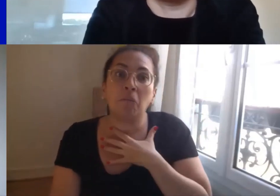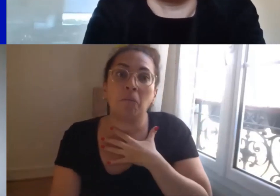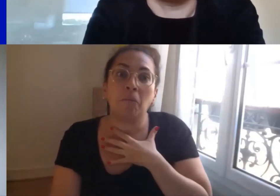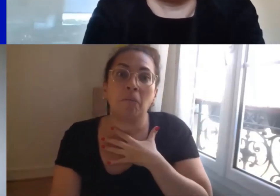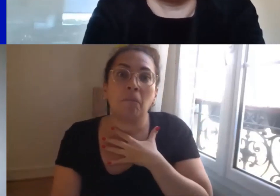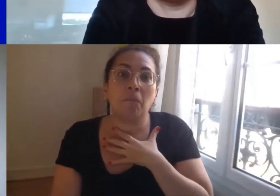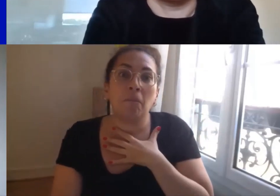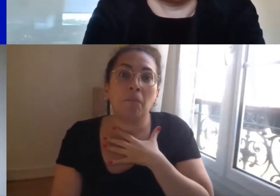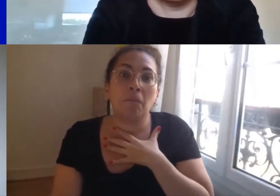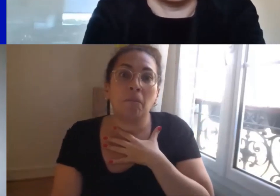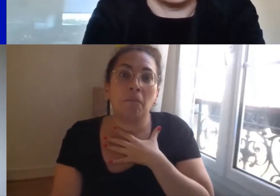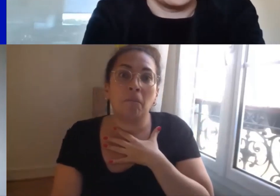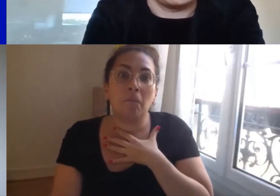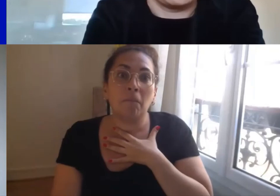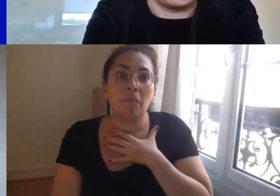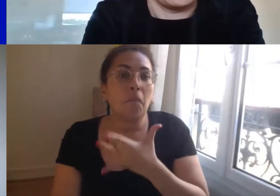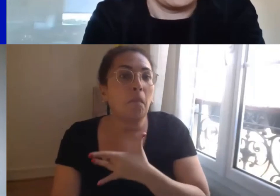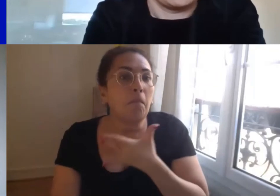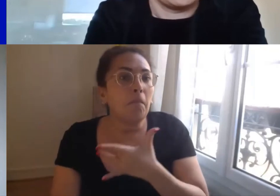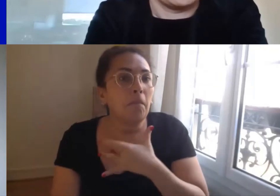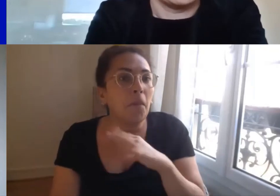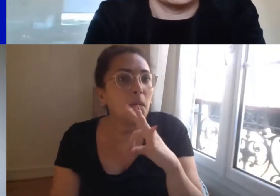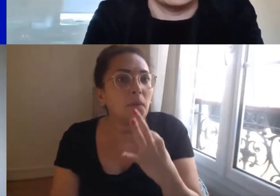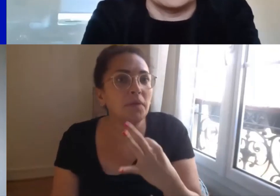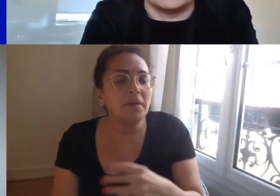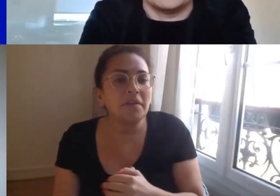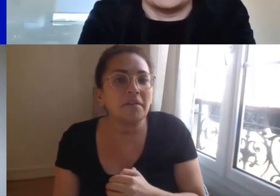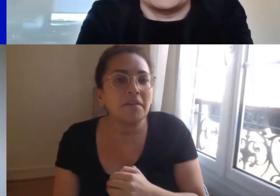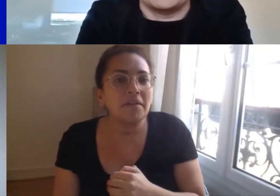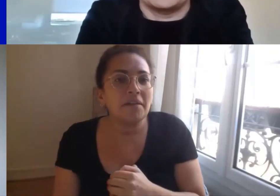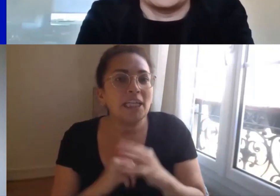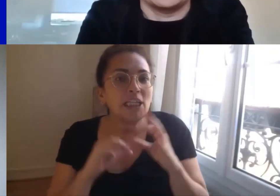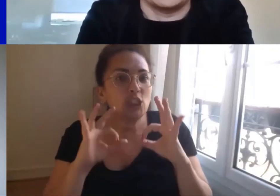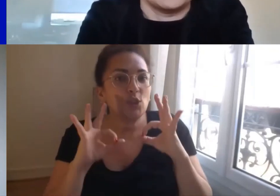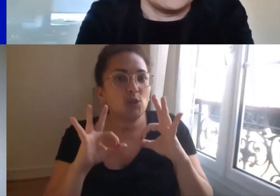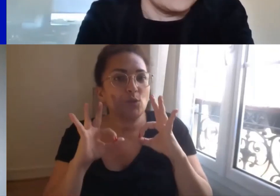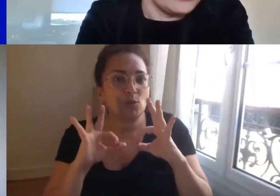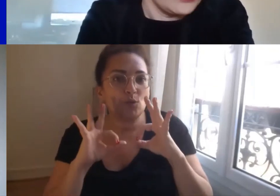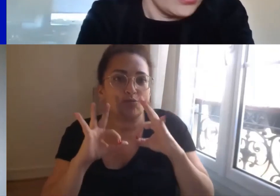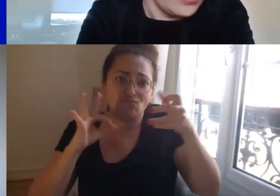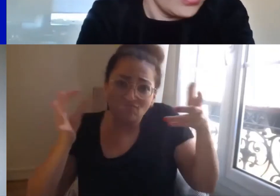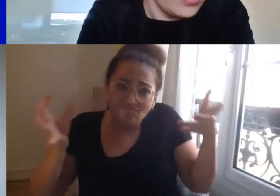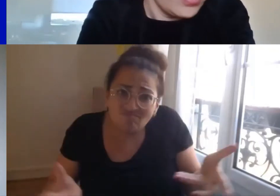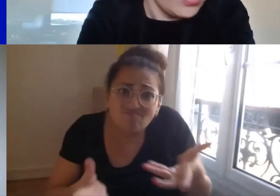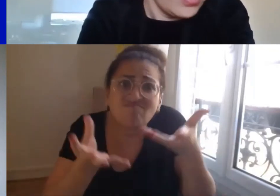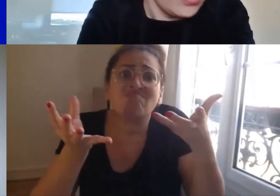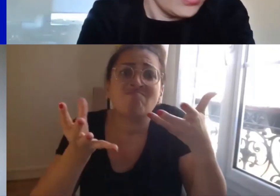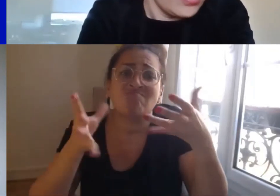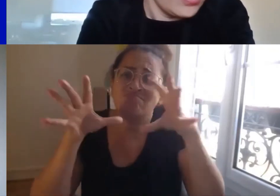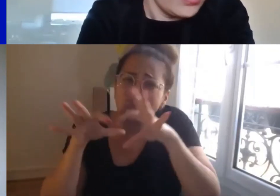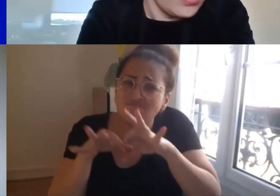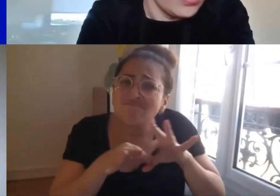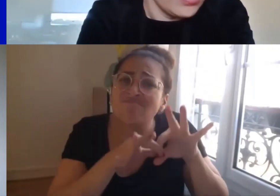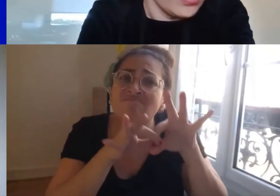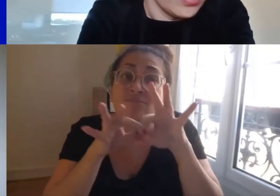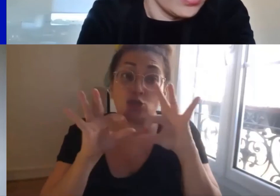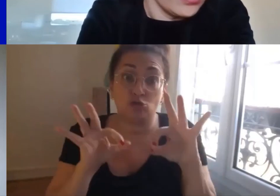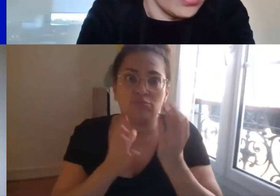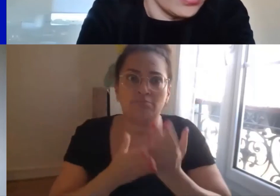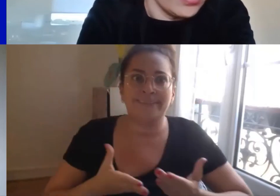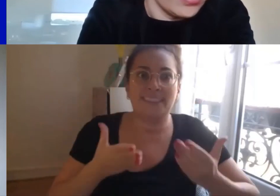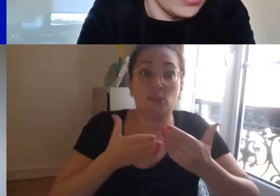extrêmement passionnante et je crois que cet appel à la fraternité en particulier dans les jours troublés que nous vivons actuellement